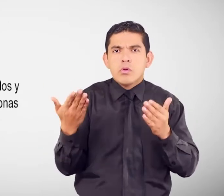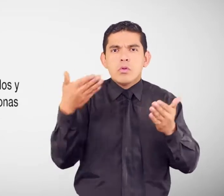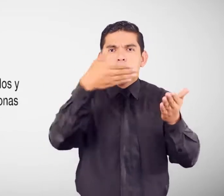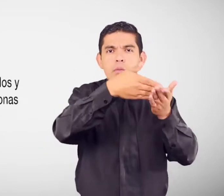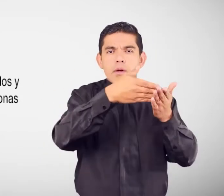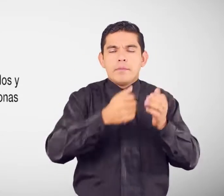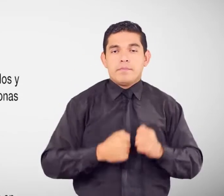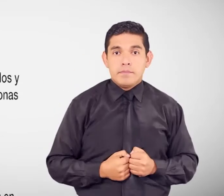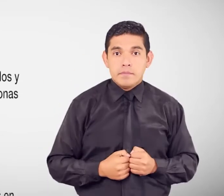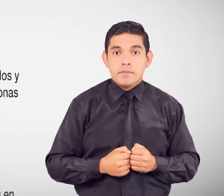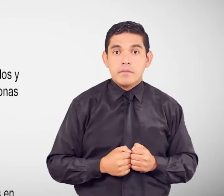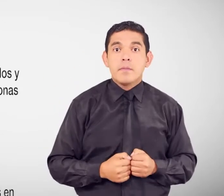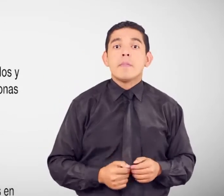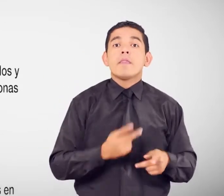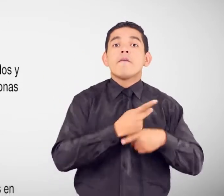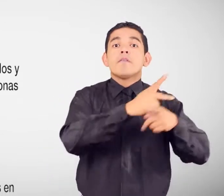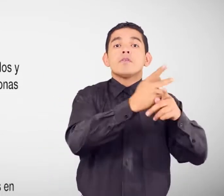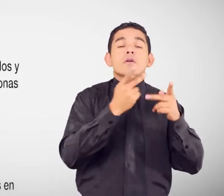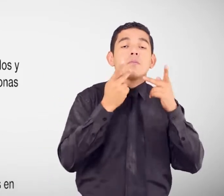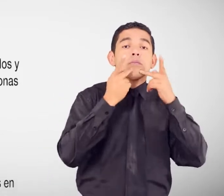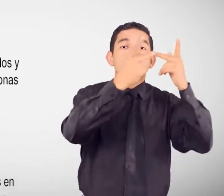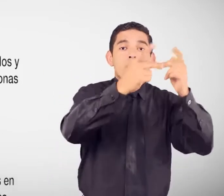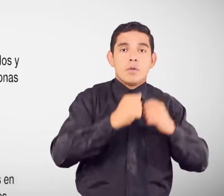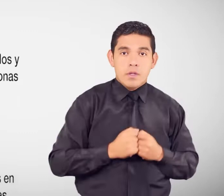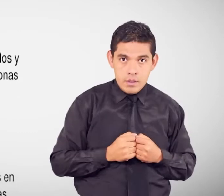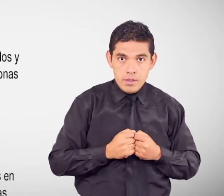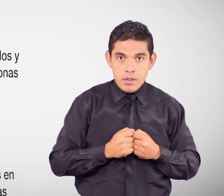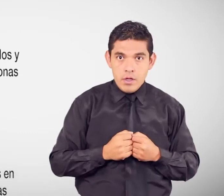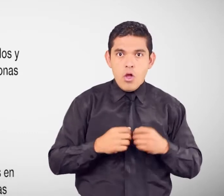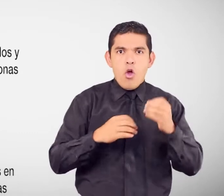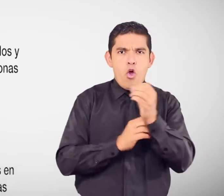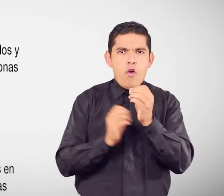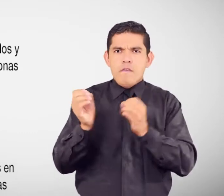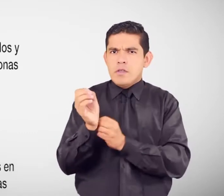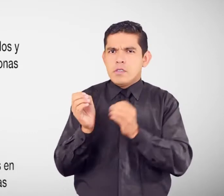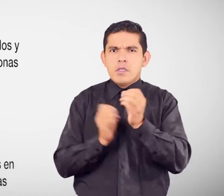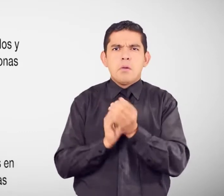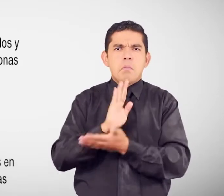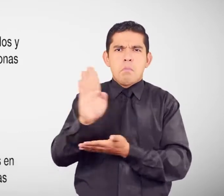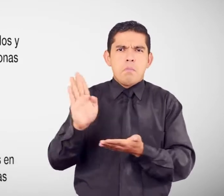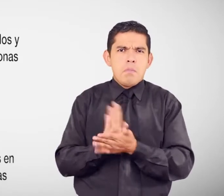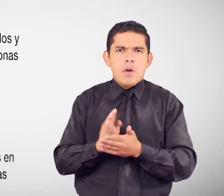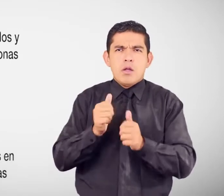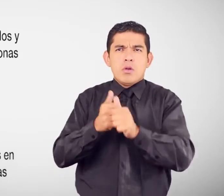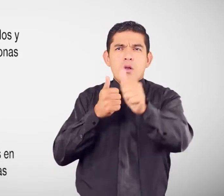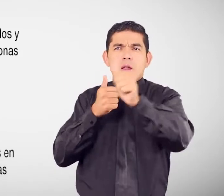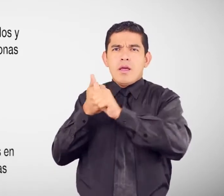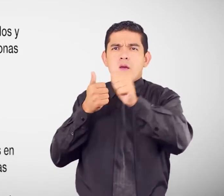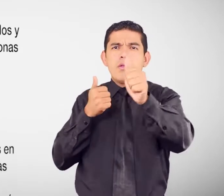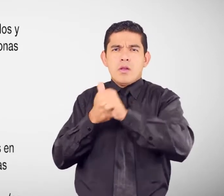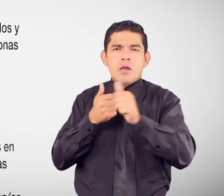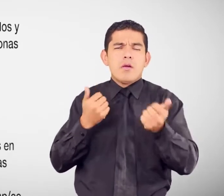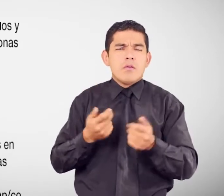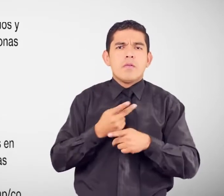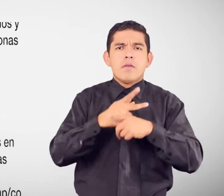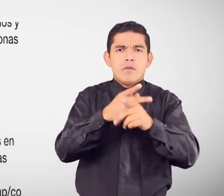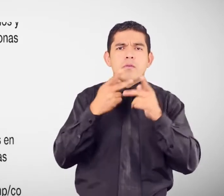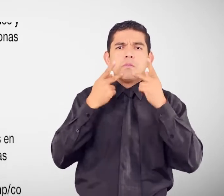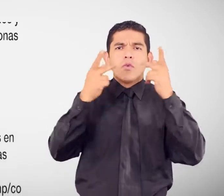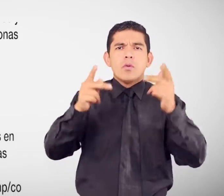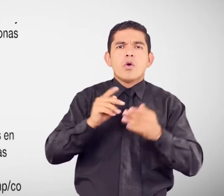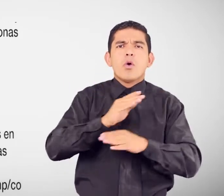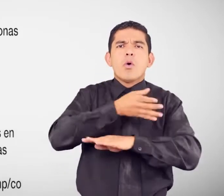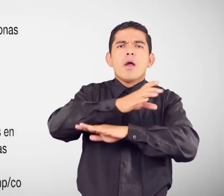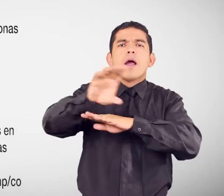Defensoría pública Defensorías públicas móviles Ubicadas en barrios urbanos marginales Y parroquias rurales del